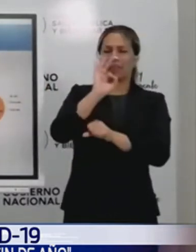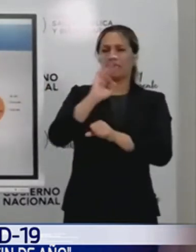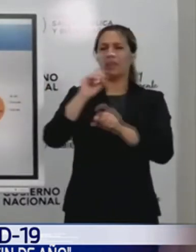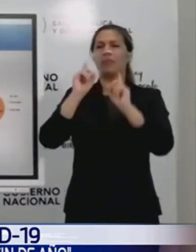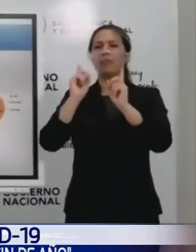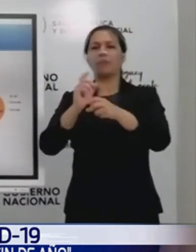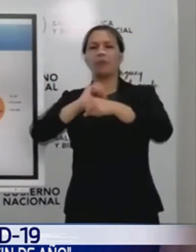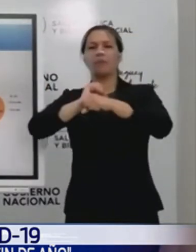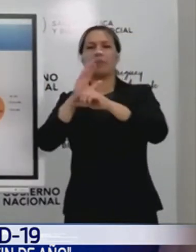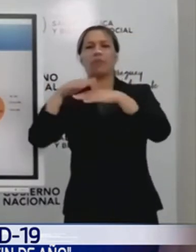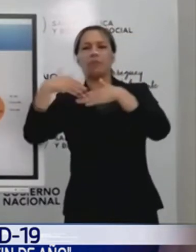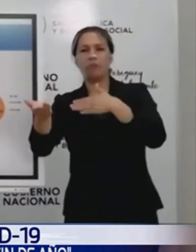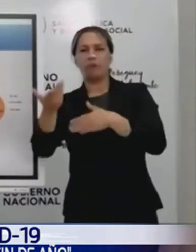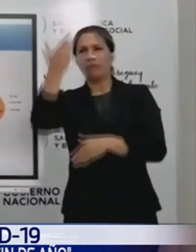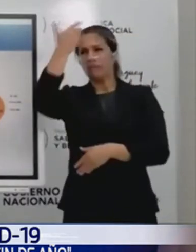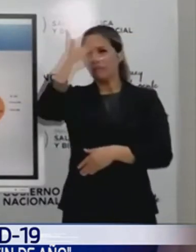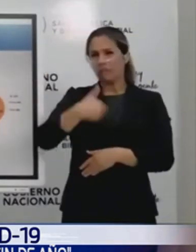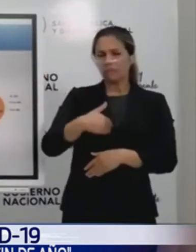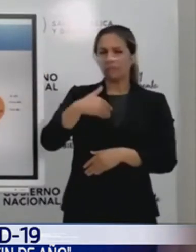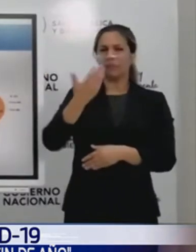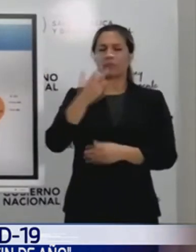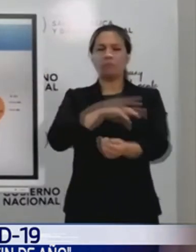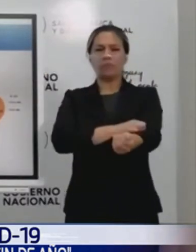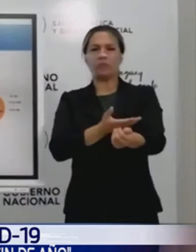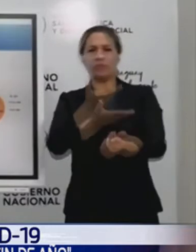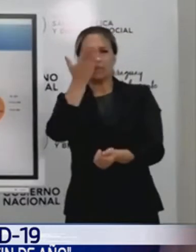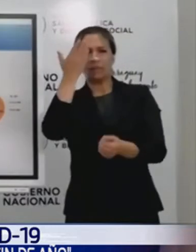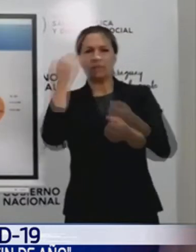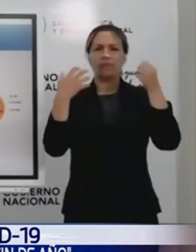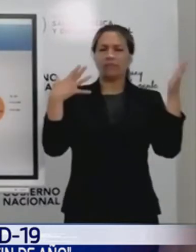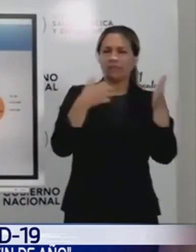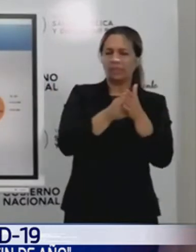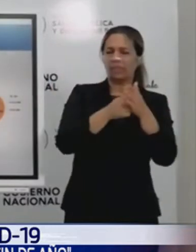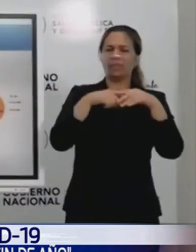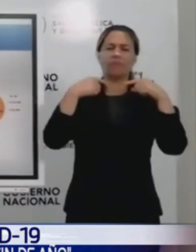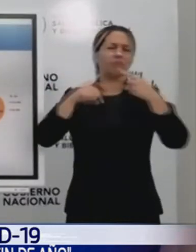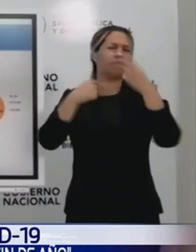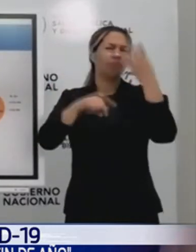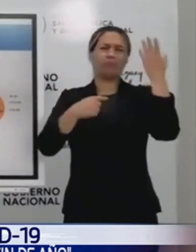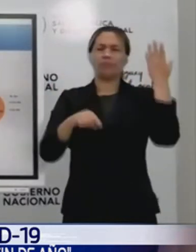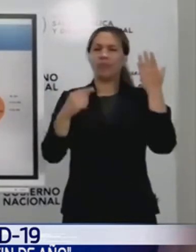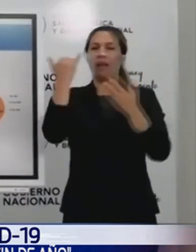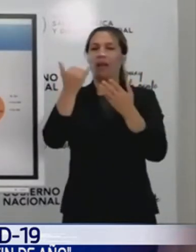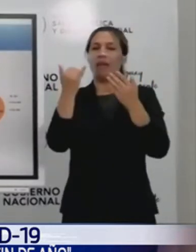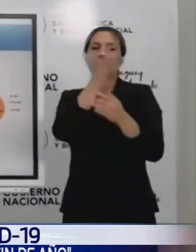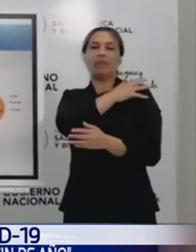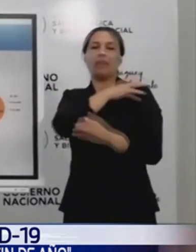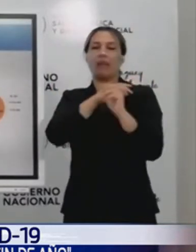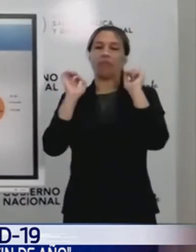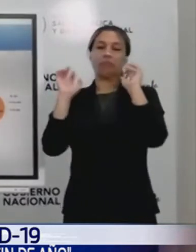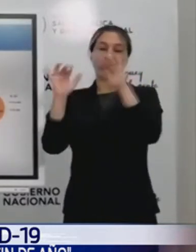cardiovasculares, el derrame, ACV, también los accidentes de tránsito y todo son las lesiones de causa externa.